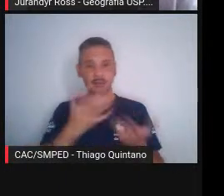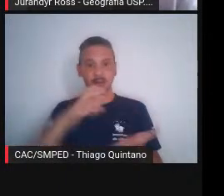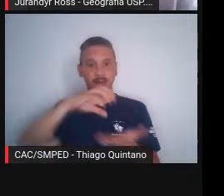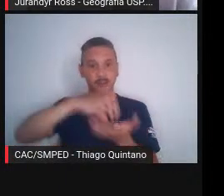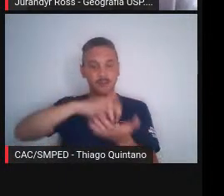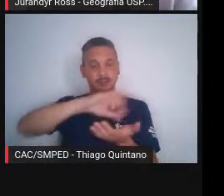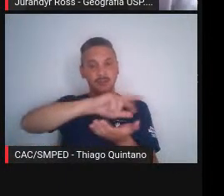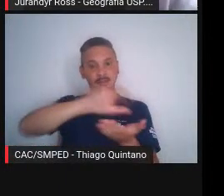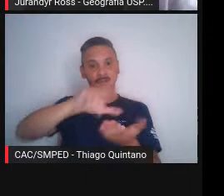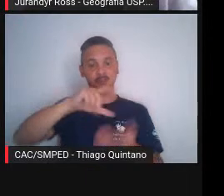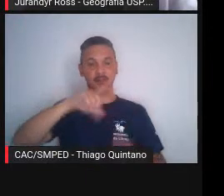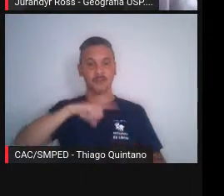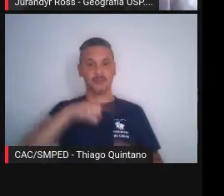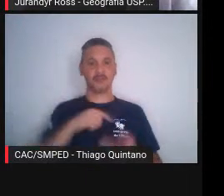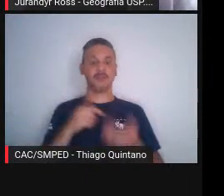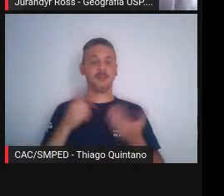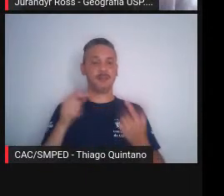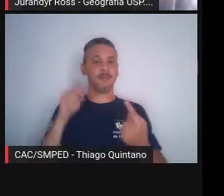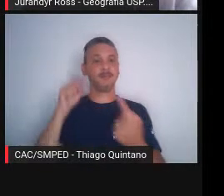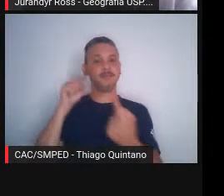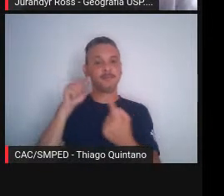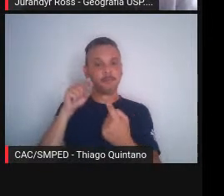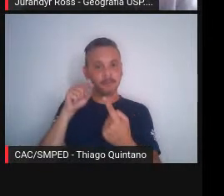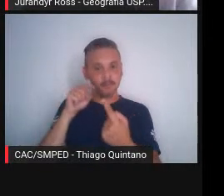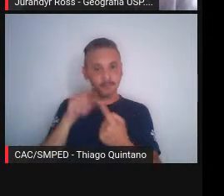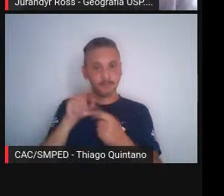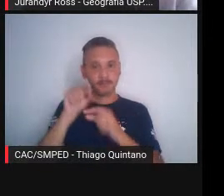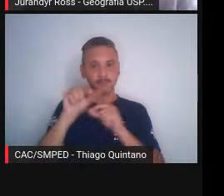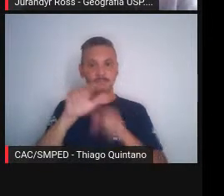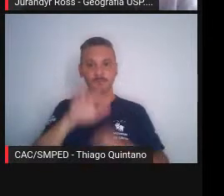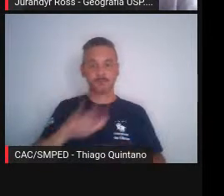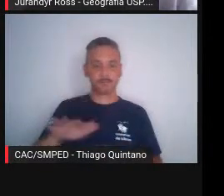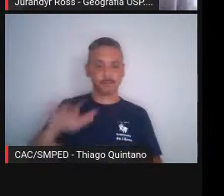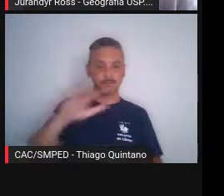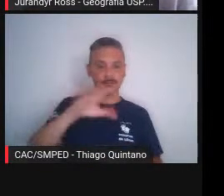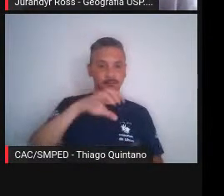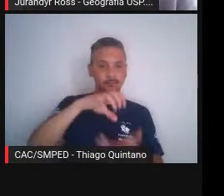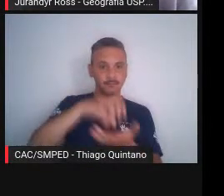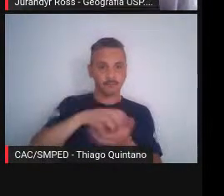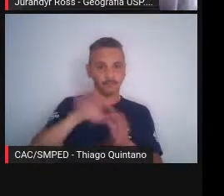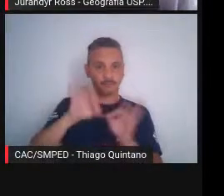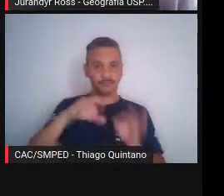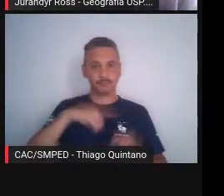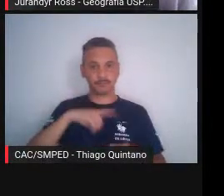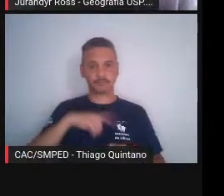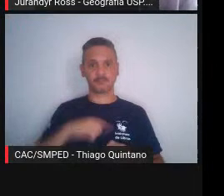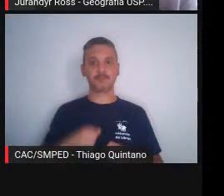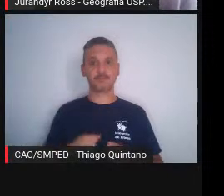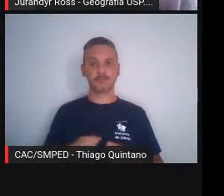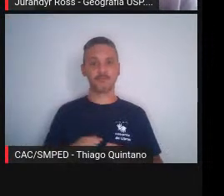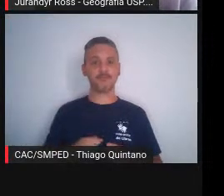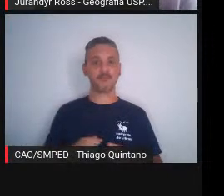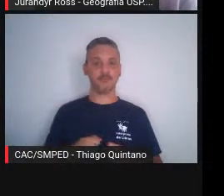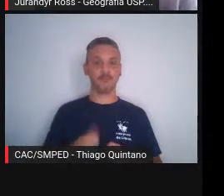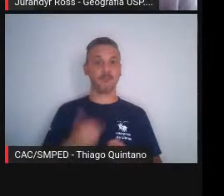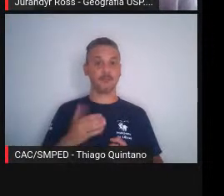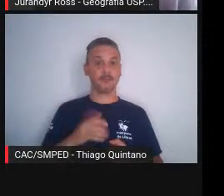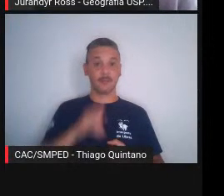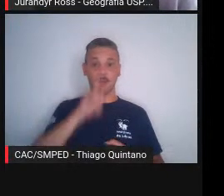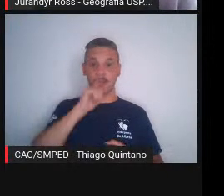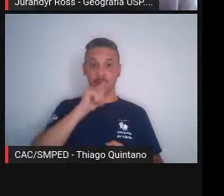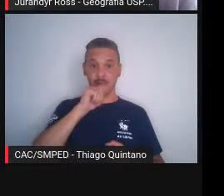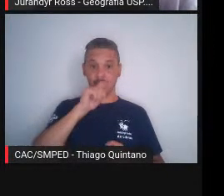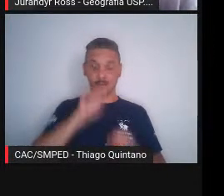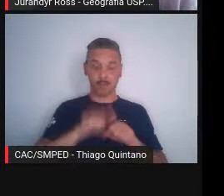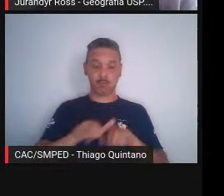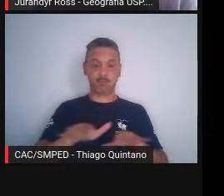altura, fazem com que um pedaço, área aterrada, livre das inundações, mas a água procura